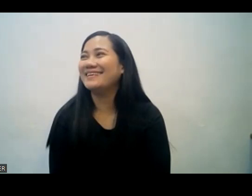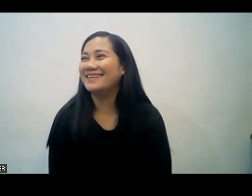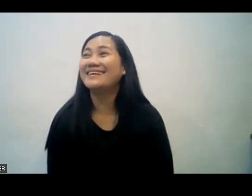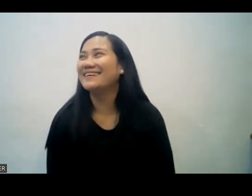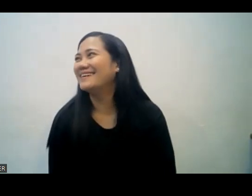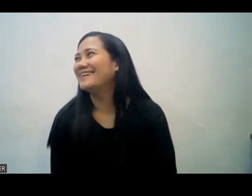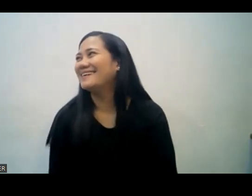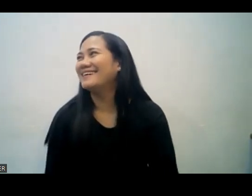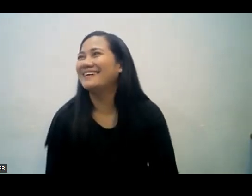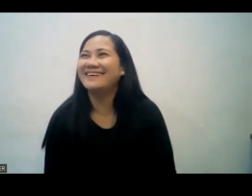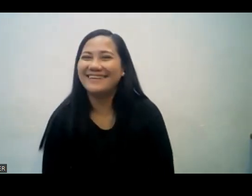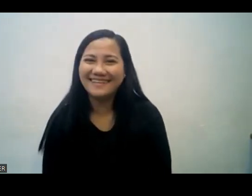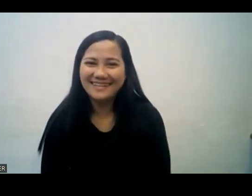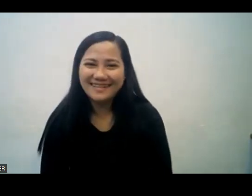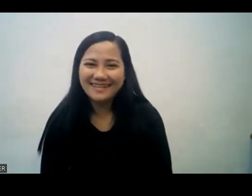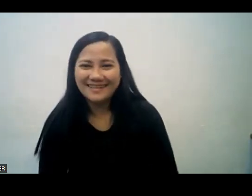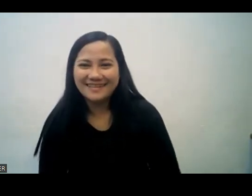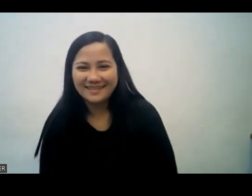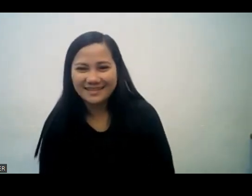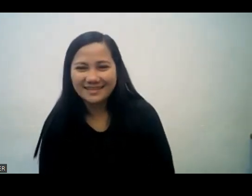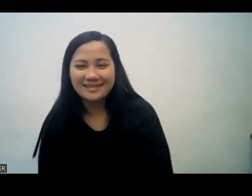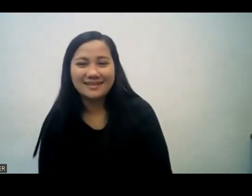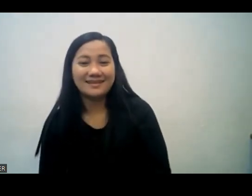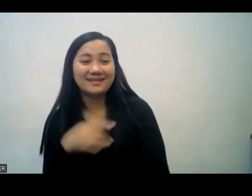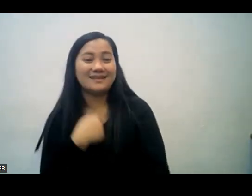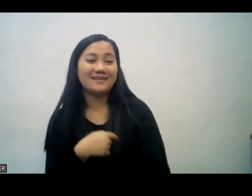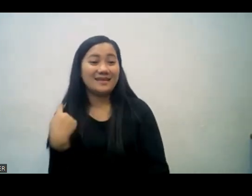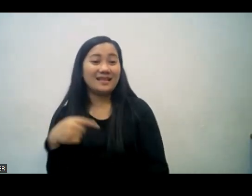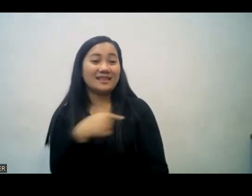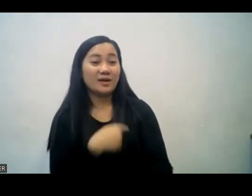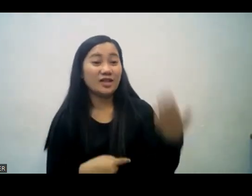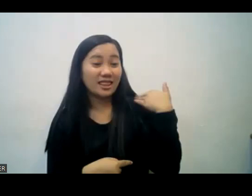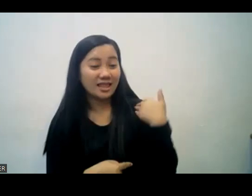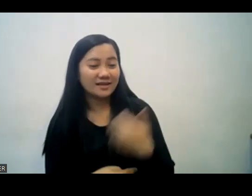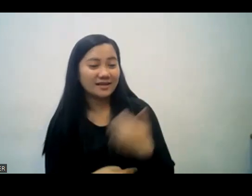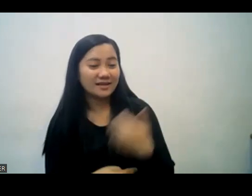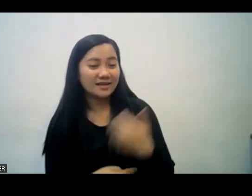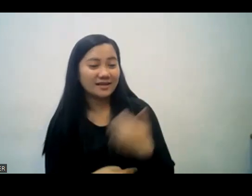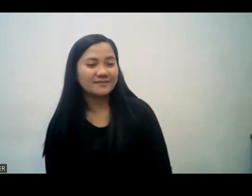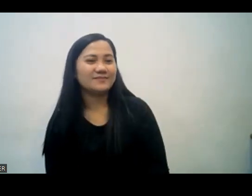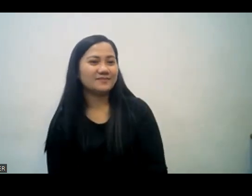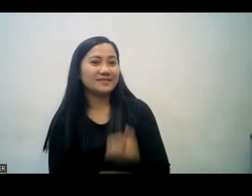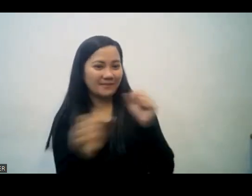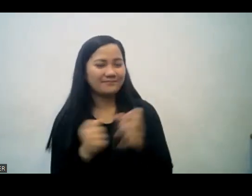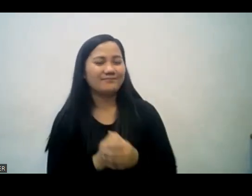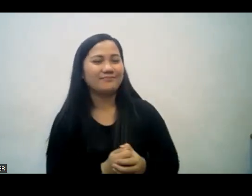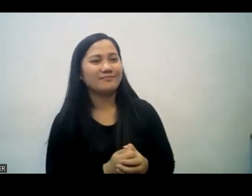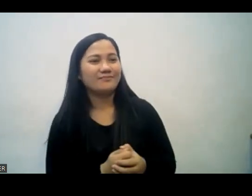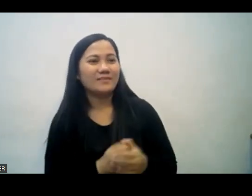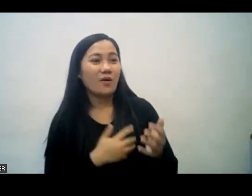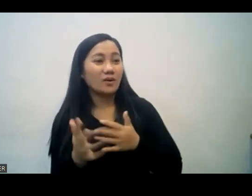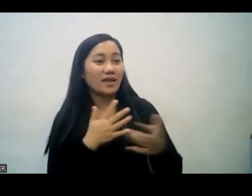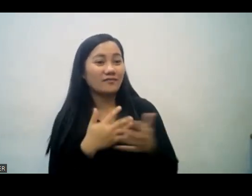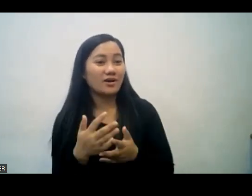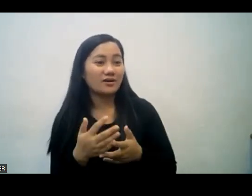are we can have the true fellowship kaya nung tayo po ay maligtas kahit sino po tayo ay maaari po tayo magkaroon ng